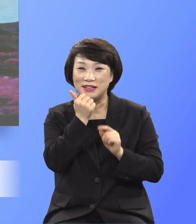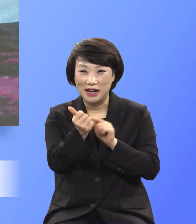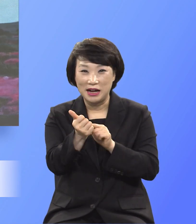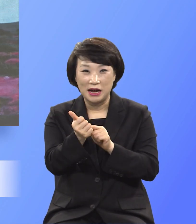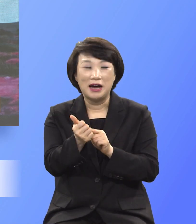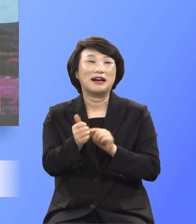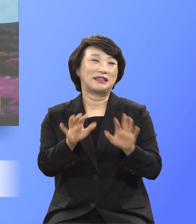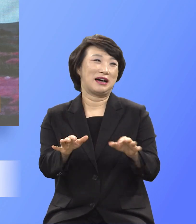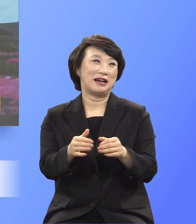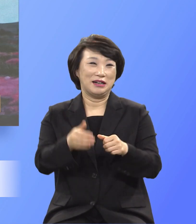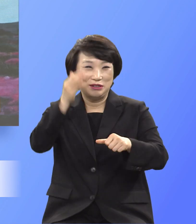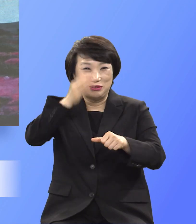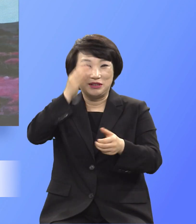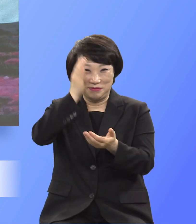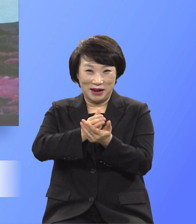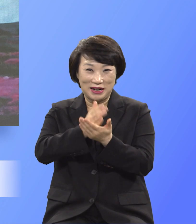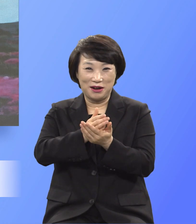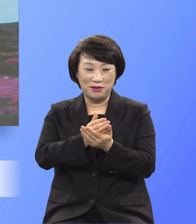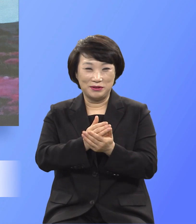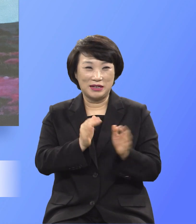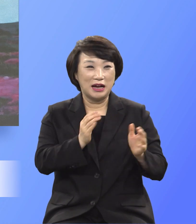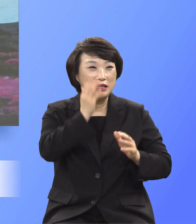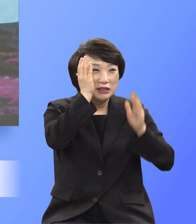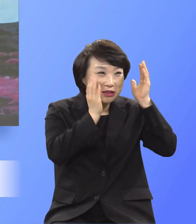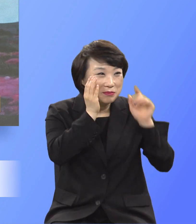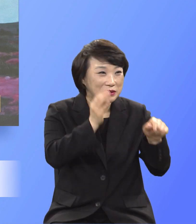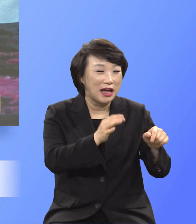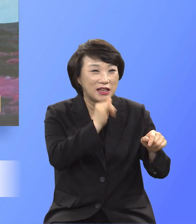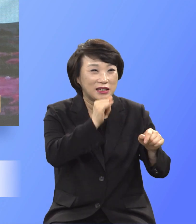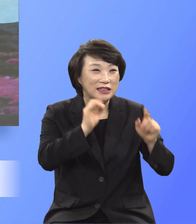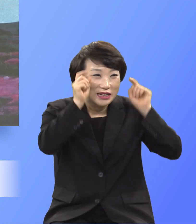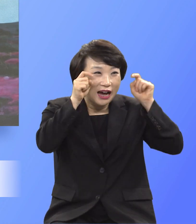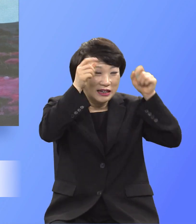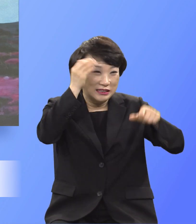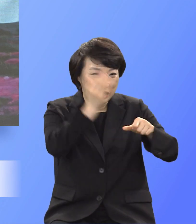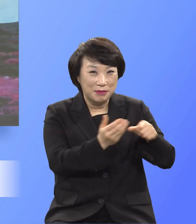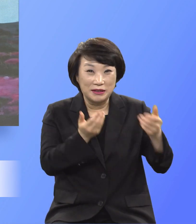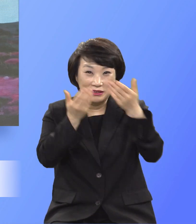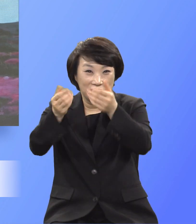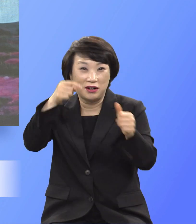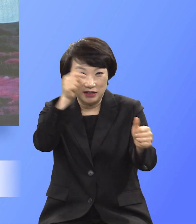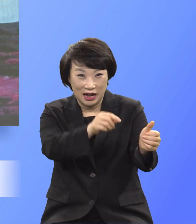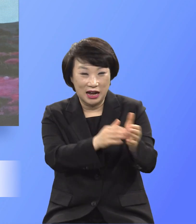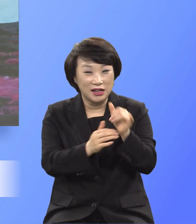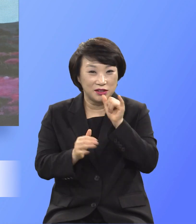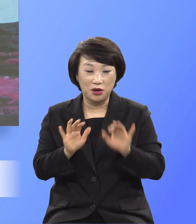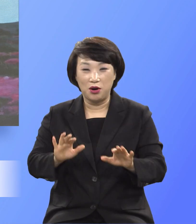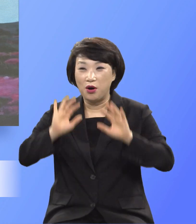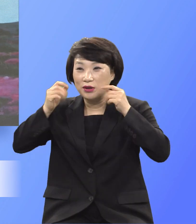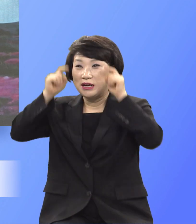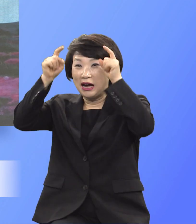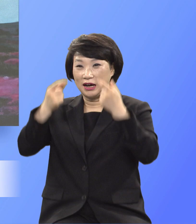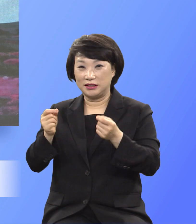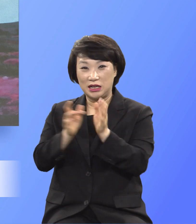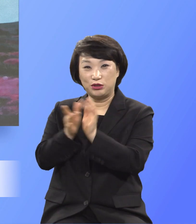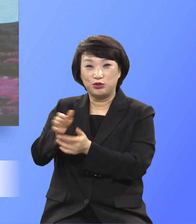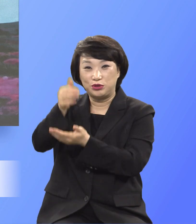양을 잡아 세사를 드렸듯이 어린 양 같은 예수 그리스도를 하나님 아버지께서 아브라함의